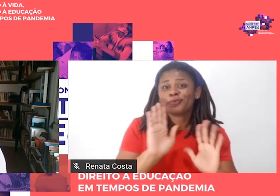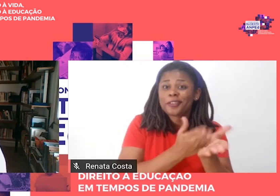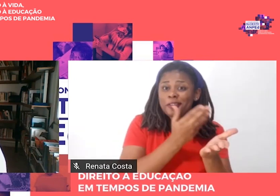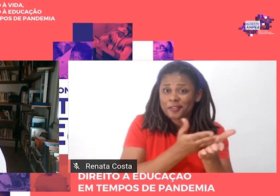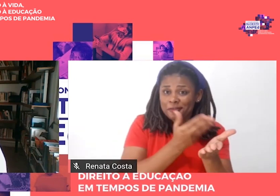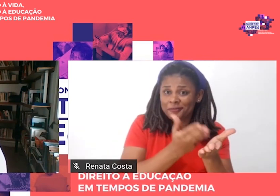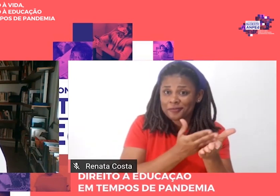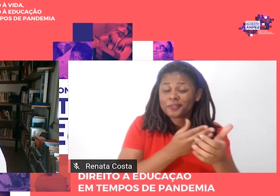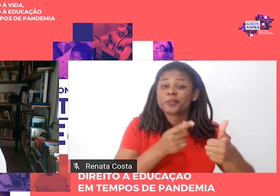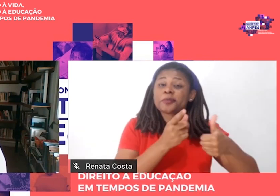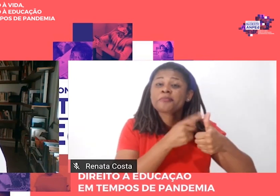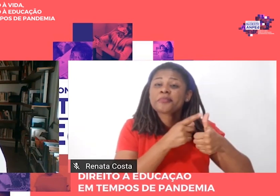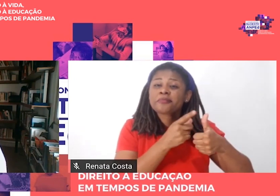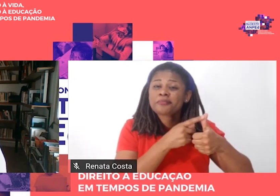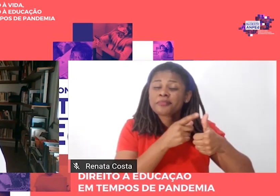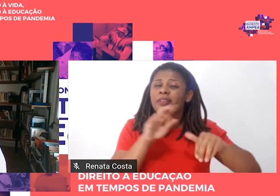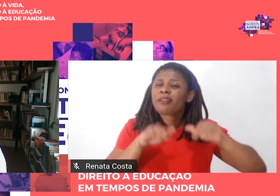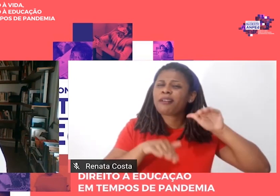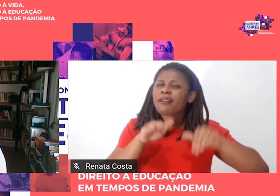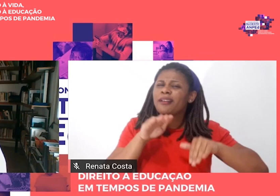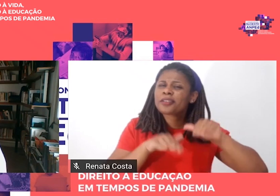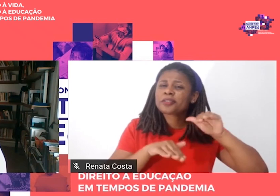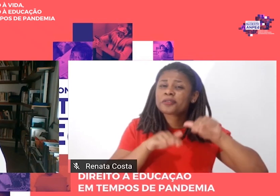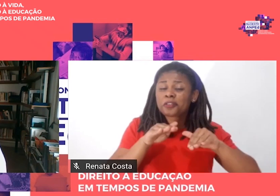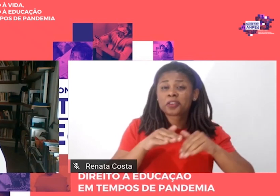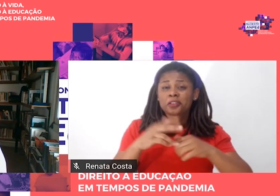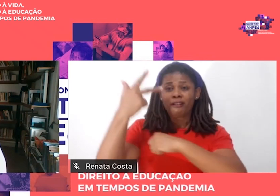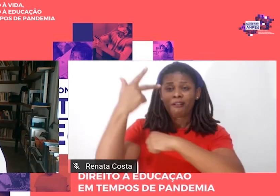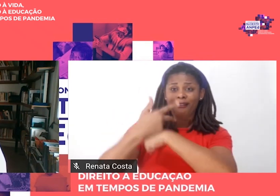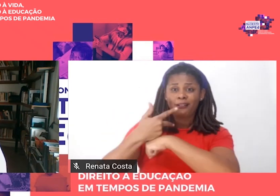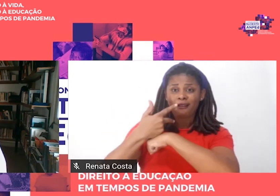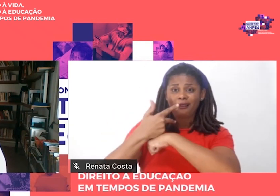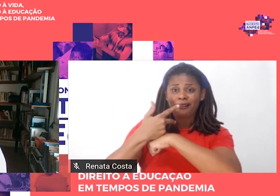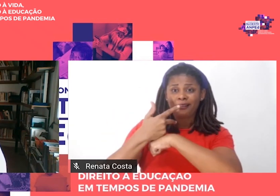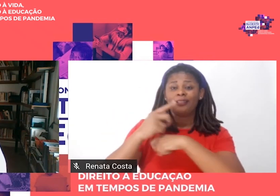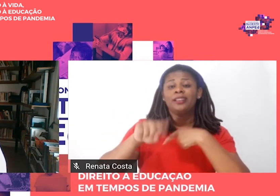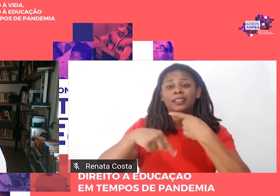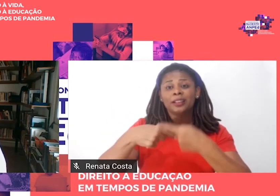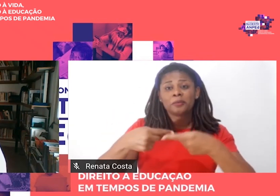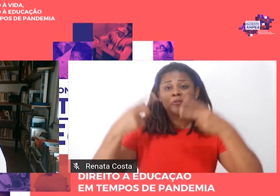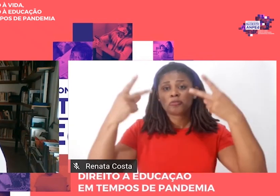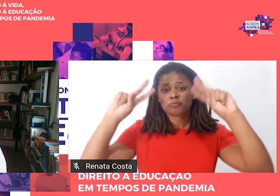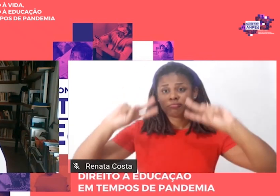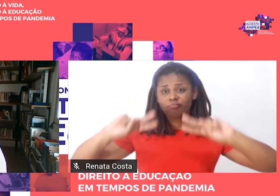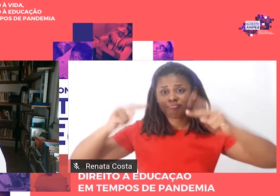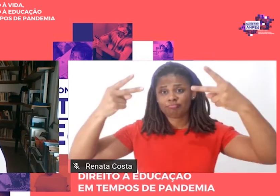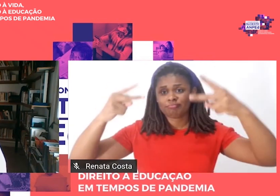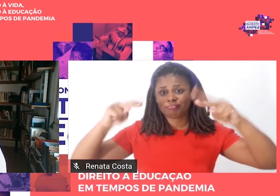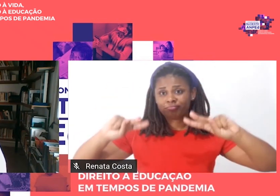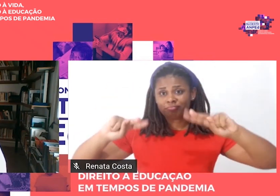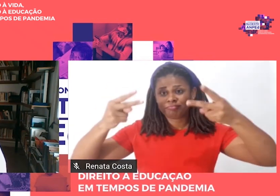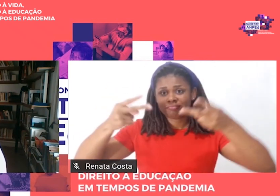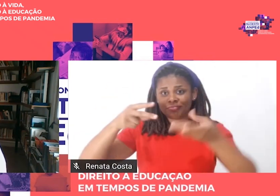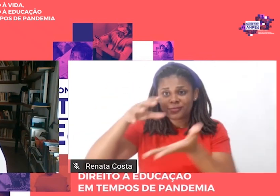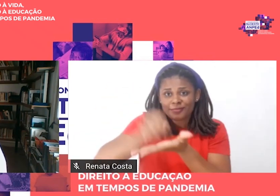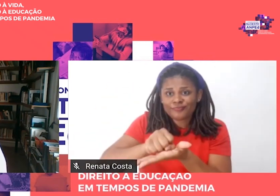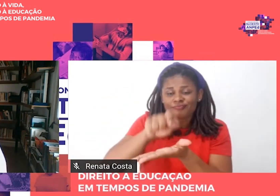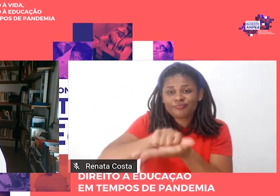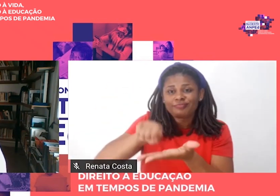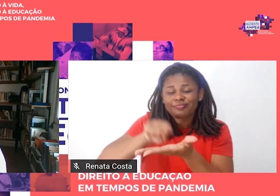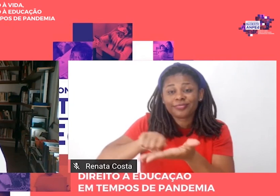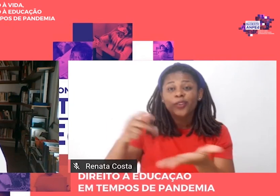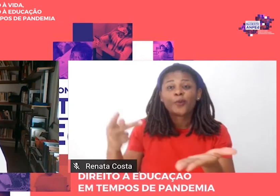às vezes ocorria que a exposição era gravada e depois transcrita e foi o que ocorreu com a minha exposição na primeira CBR.